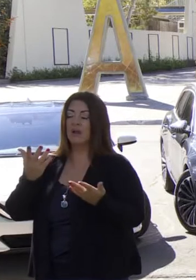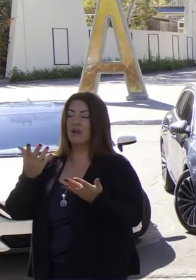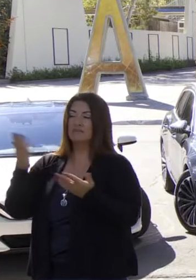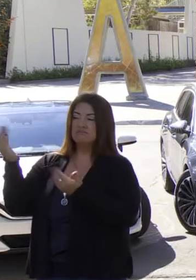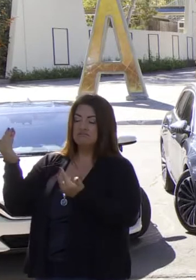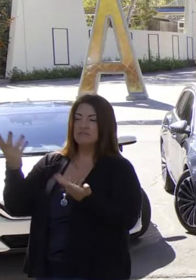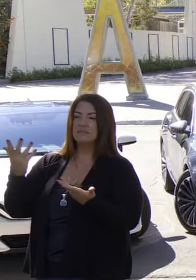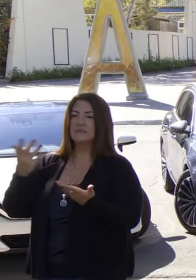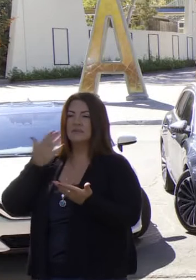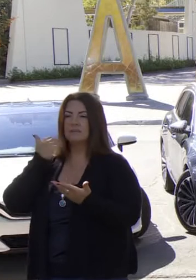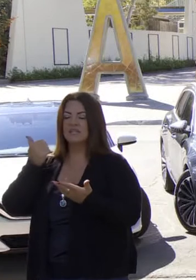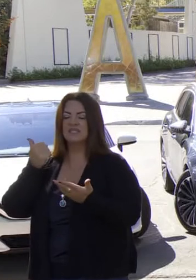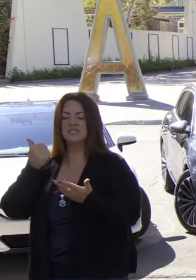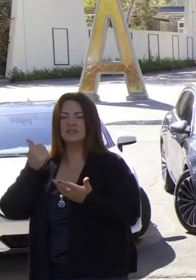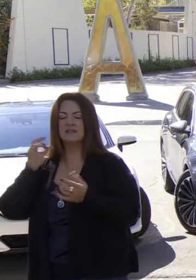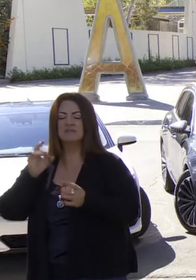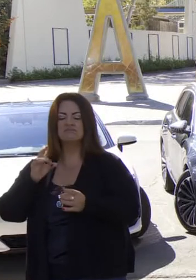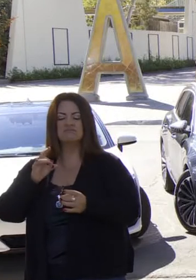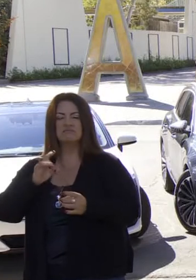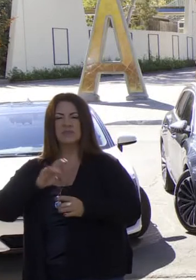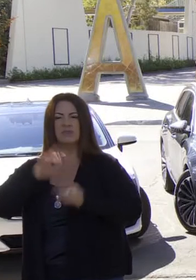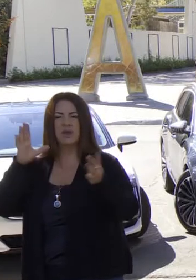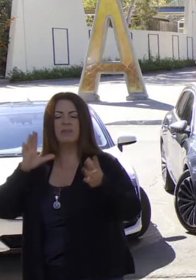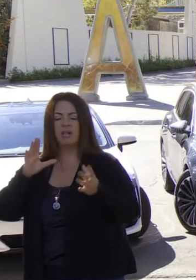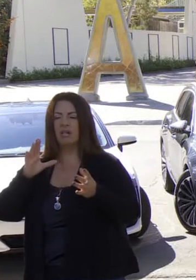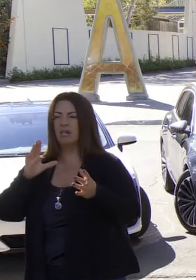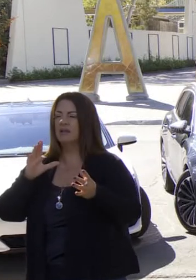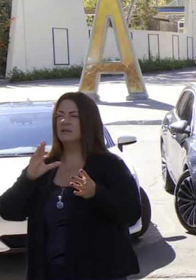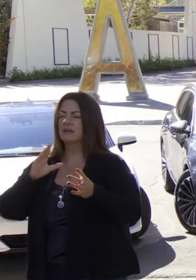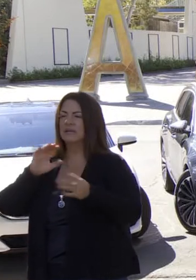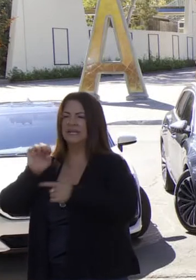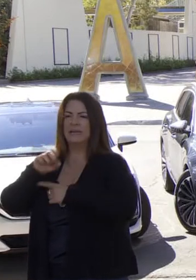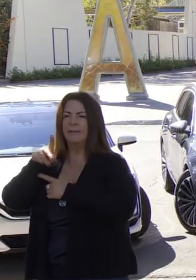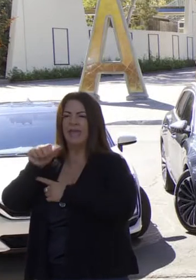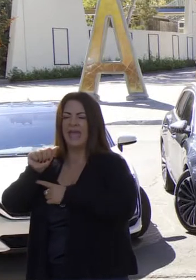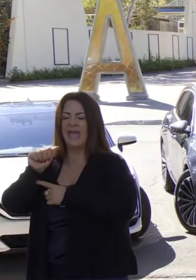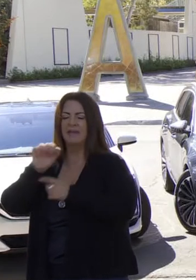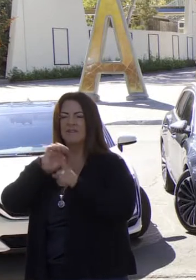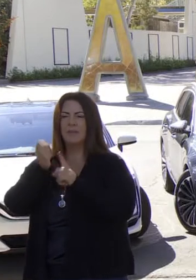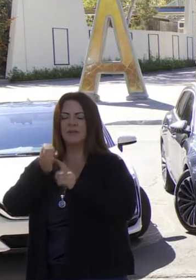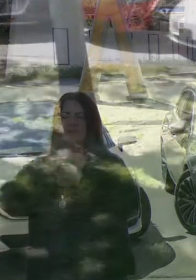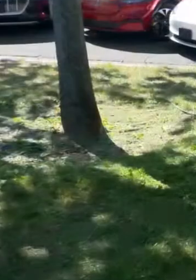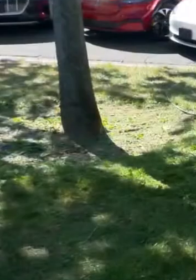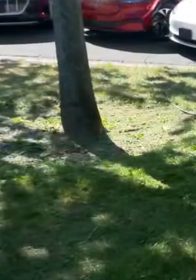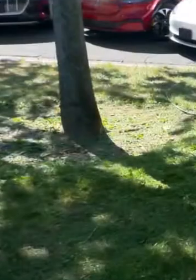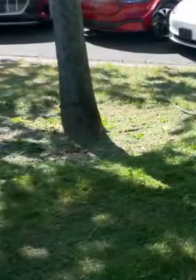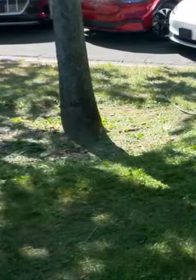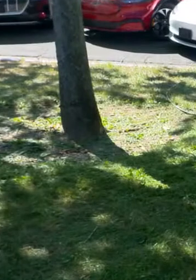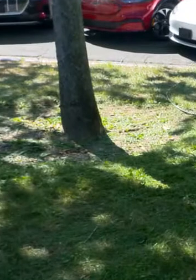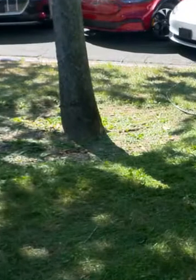El increíble vandalismo que se ha hecho a la Agencia de Protección del Medio Ambiente en los últimos tres años y medio.